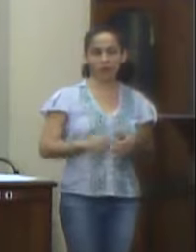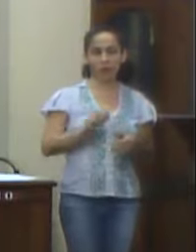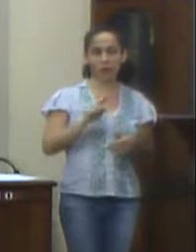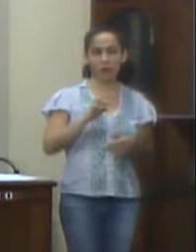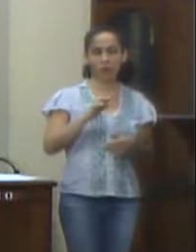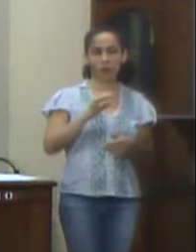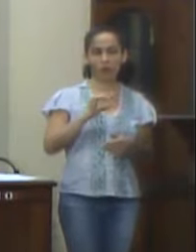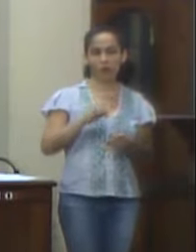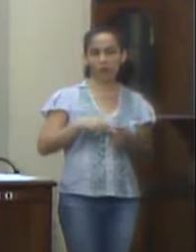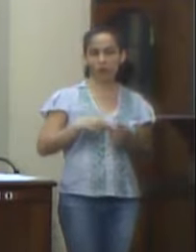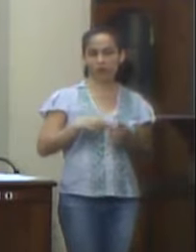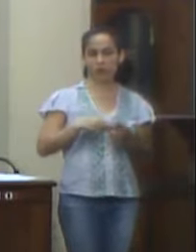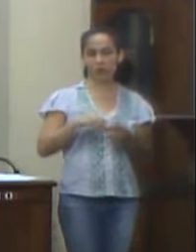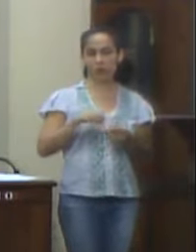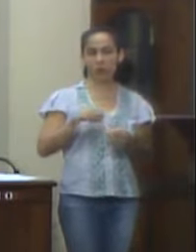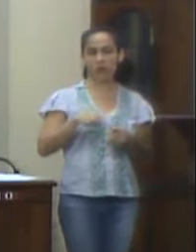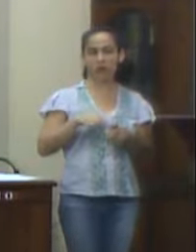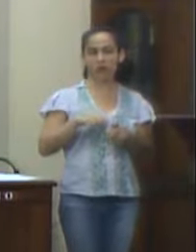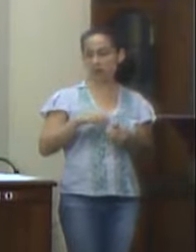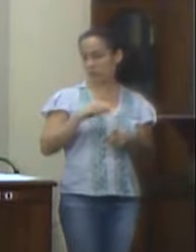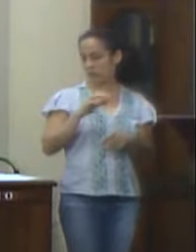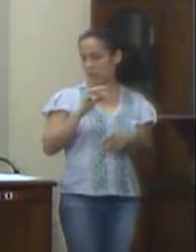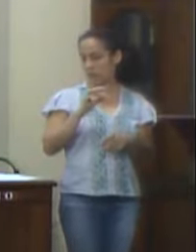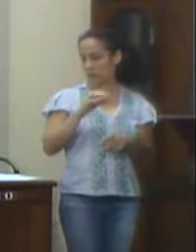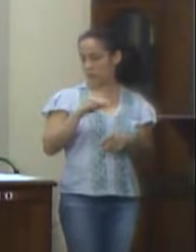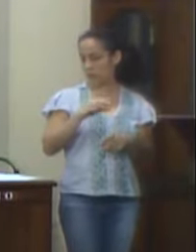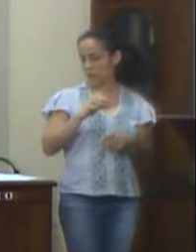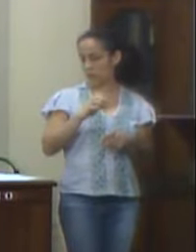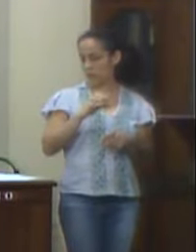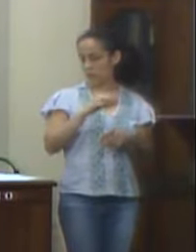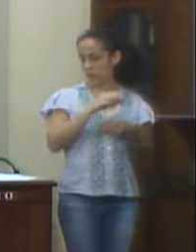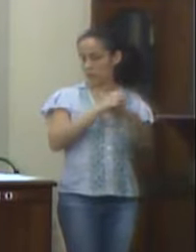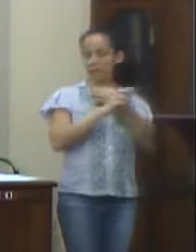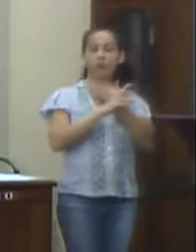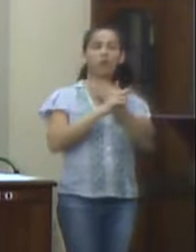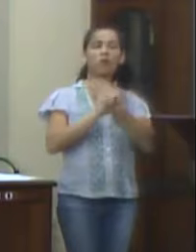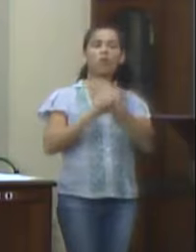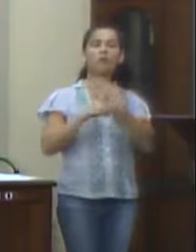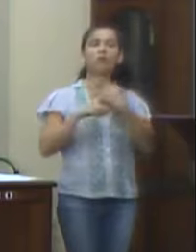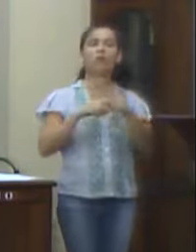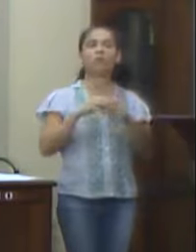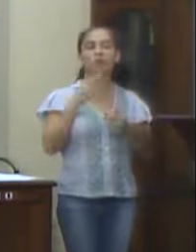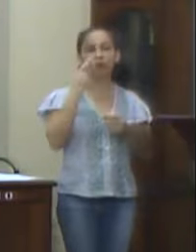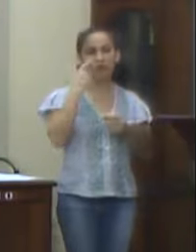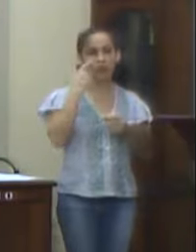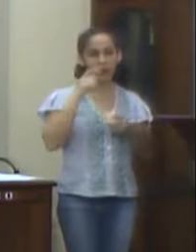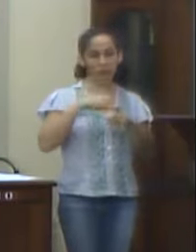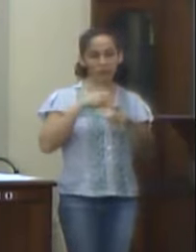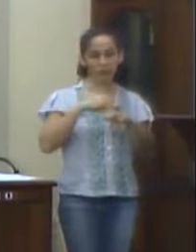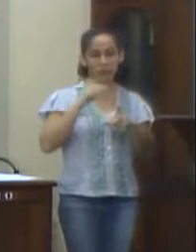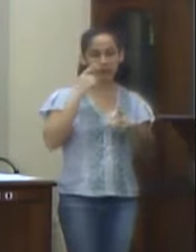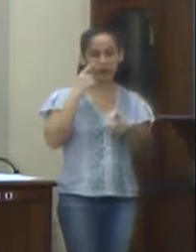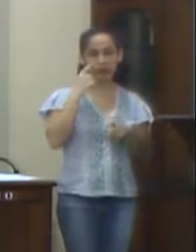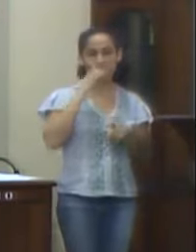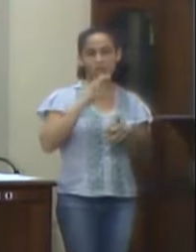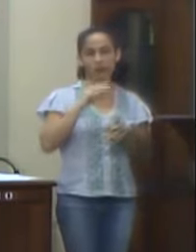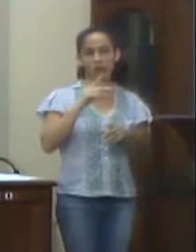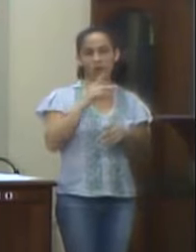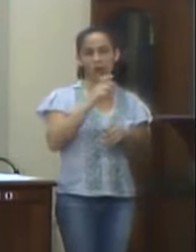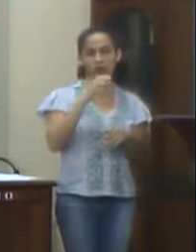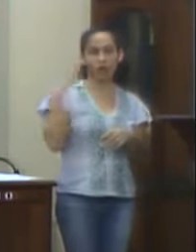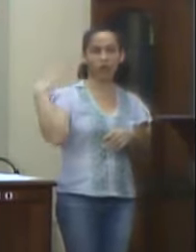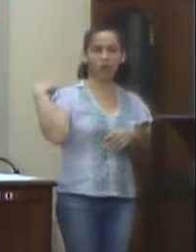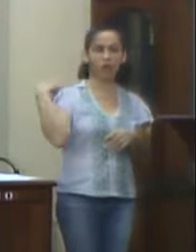infectologia, doutor Marcelos, neurologia, doutor Carlos Henrique, oftalmologia, doutora Belardo, pneumologia,